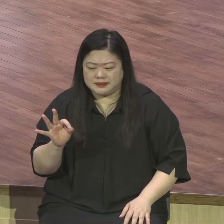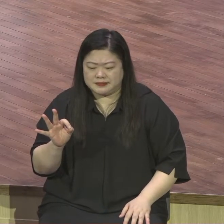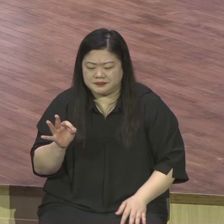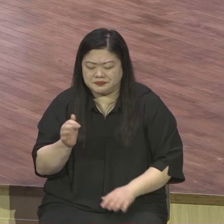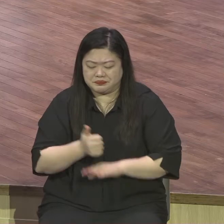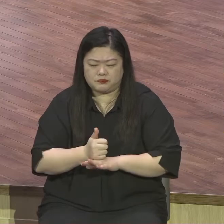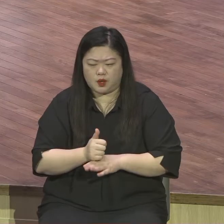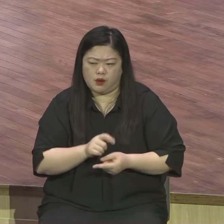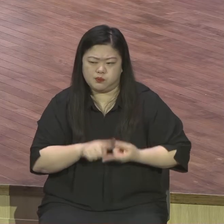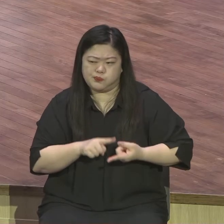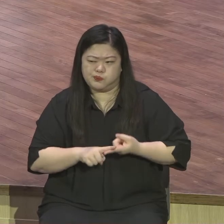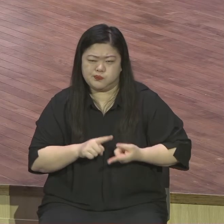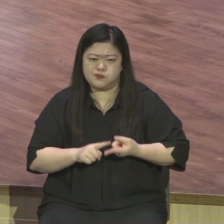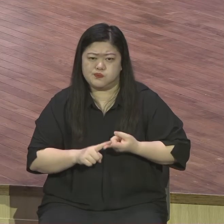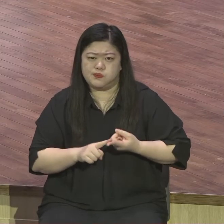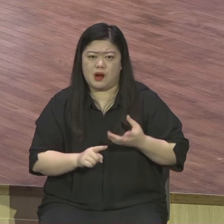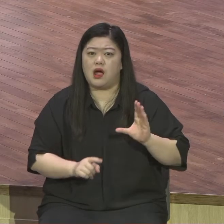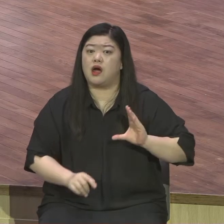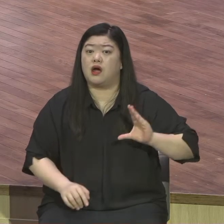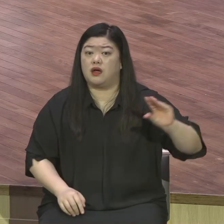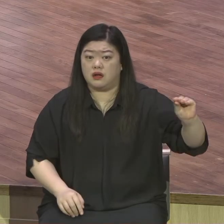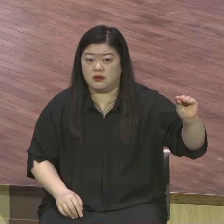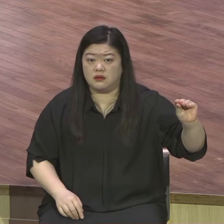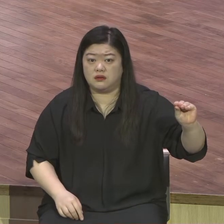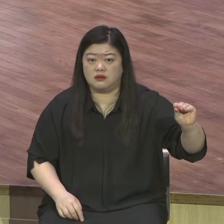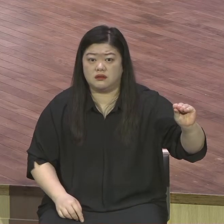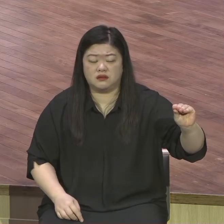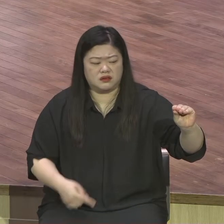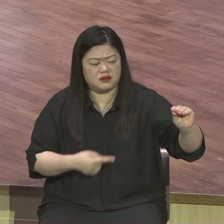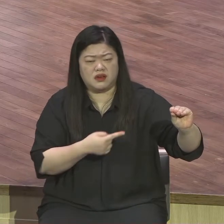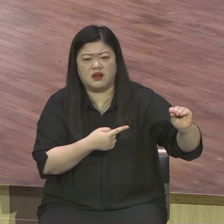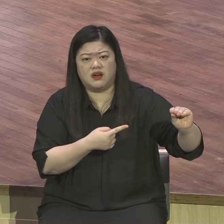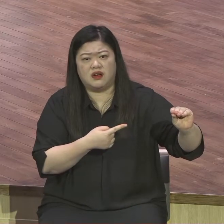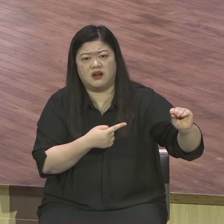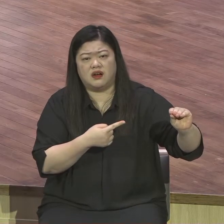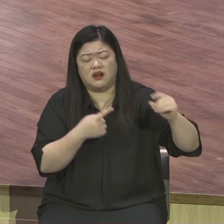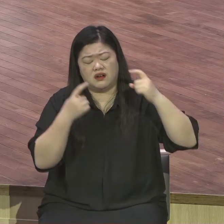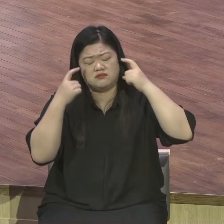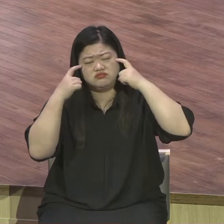가장 바보같은 사람은 누구냐. 교회에 나와서 물질 때문에 시험 드는 사람.